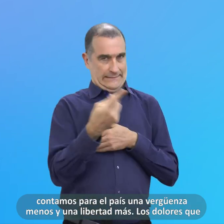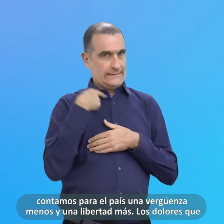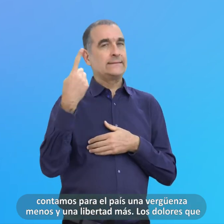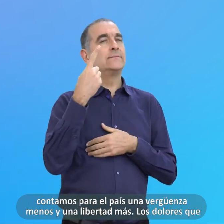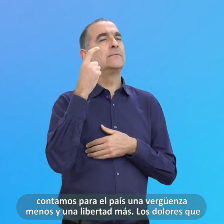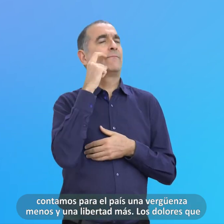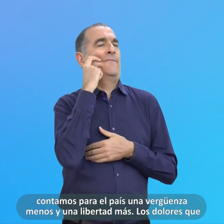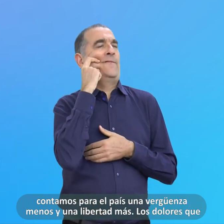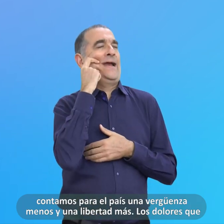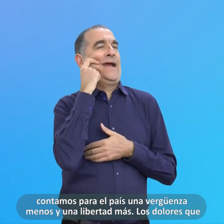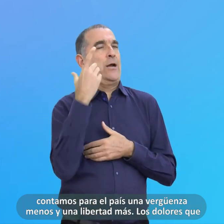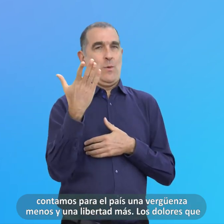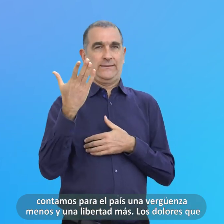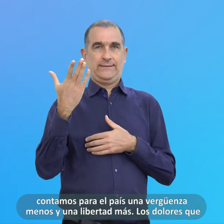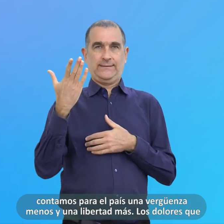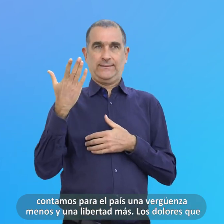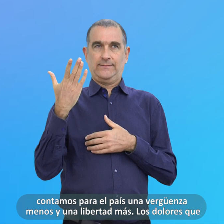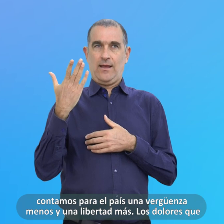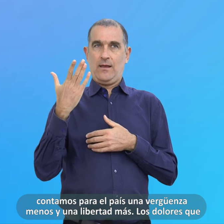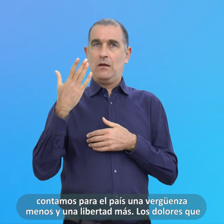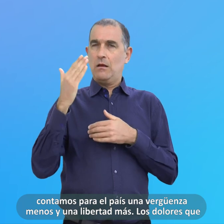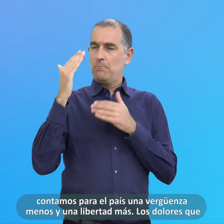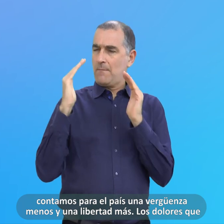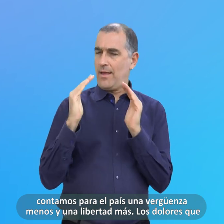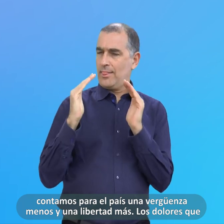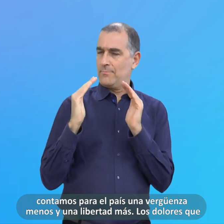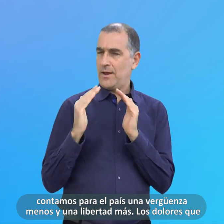país una vergüenza menos y una libertad